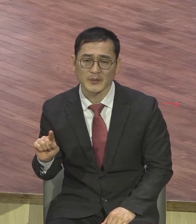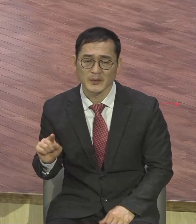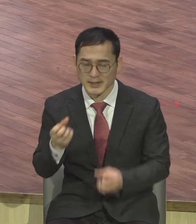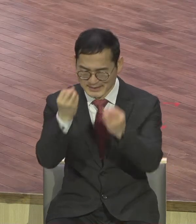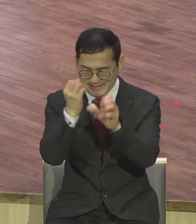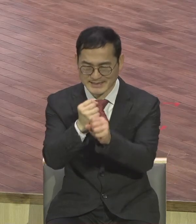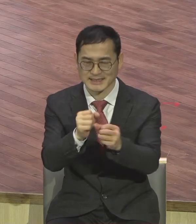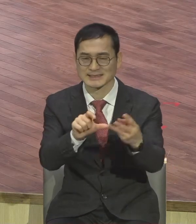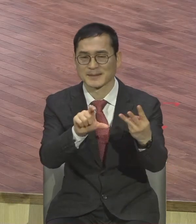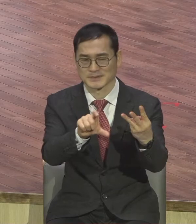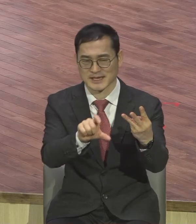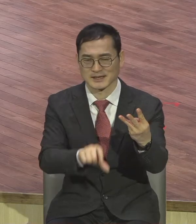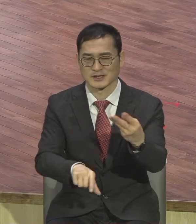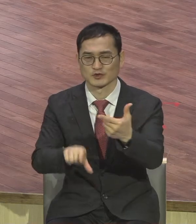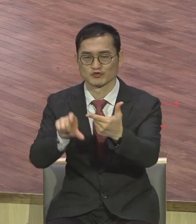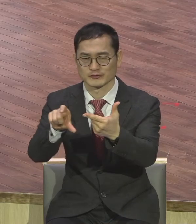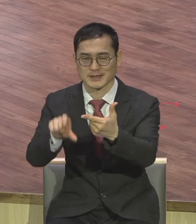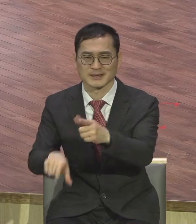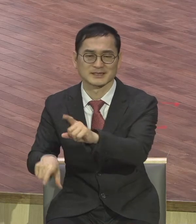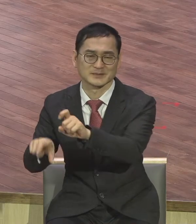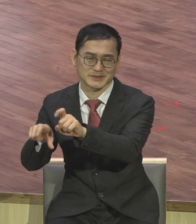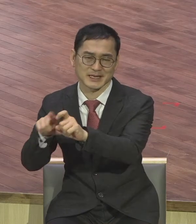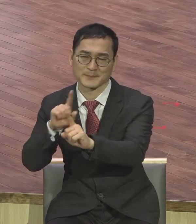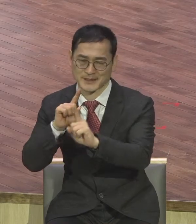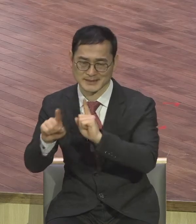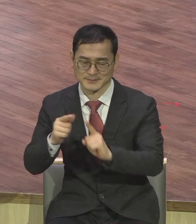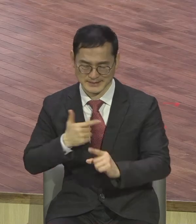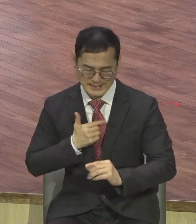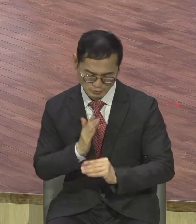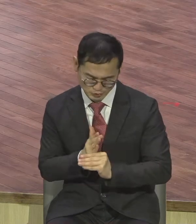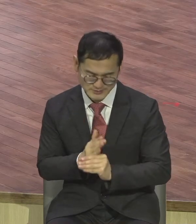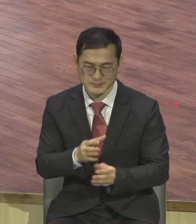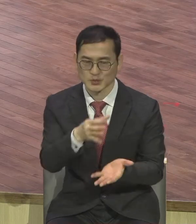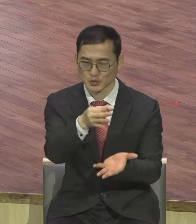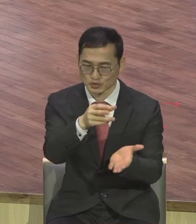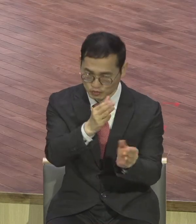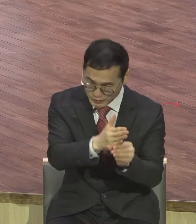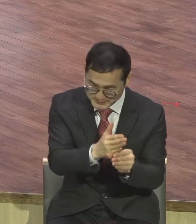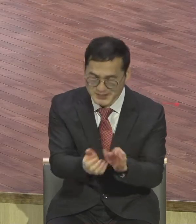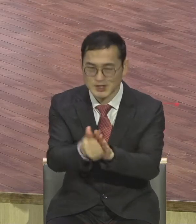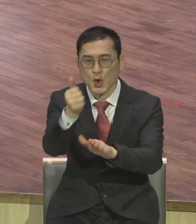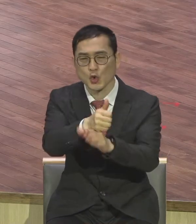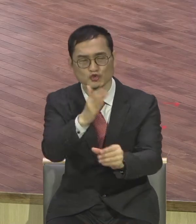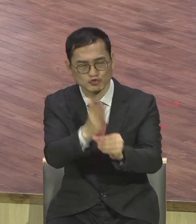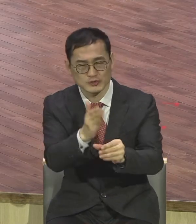3장 6장 11장 나중심 물질중심 성공중심 여기 다 빠져 있어요